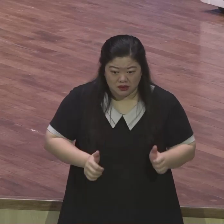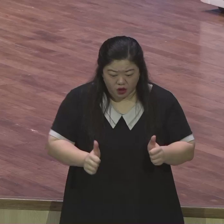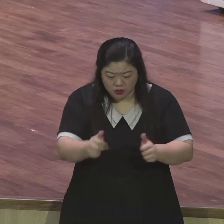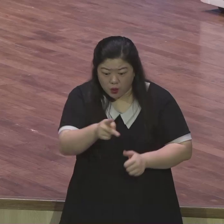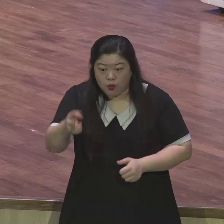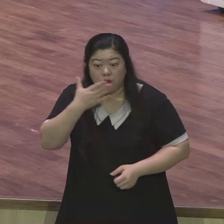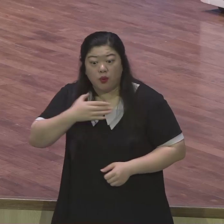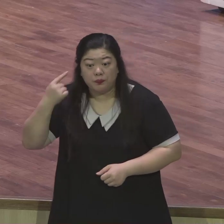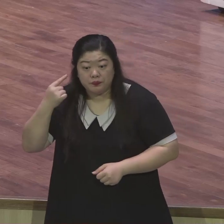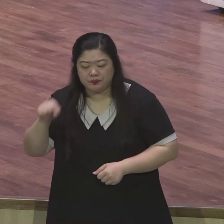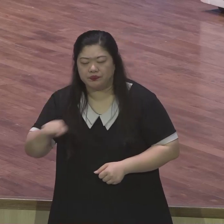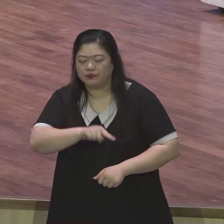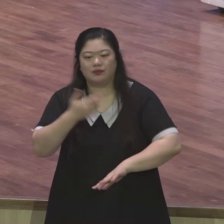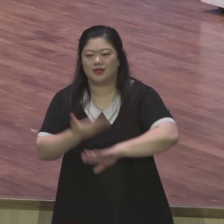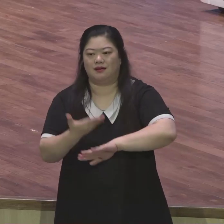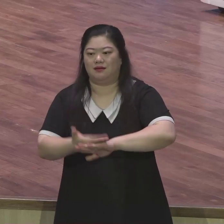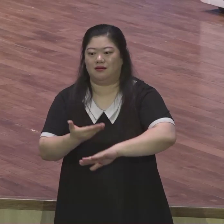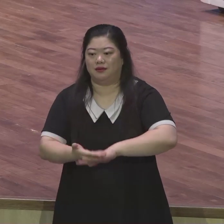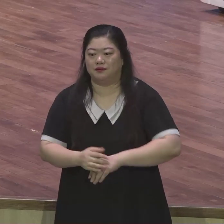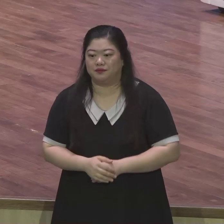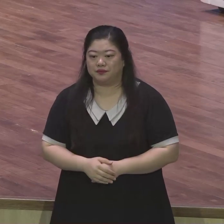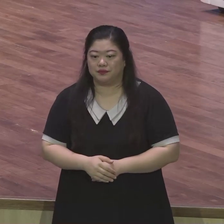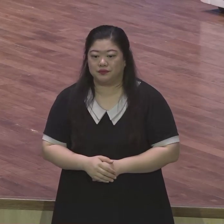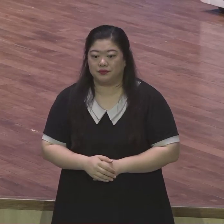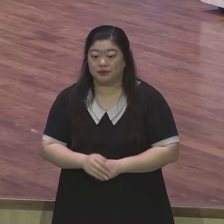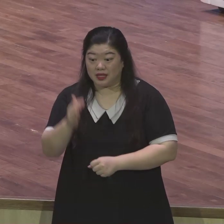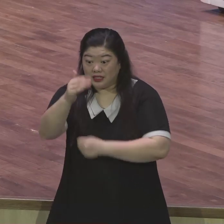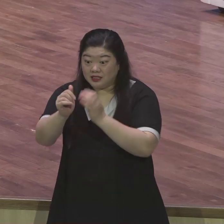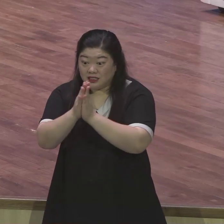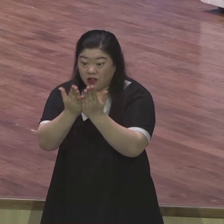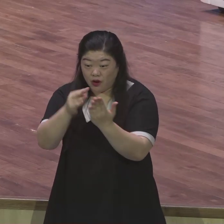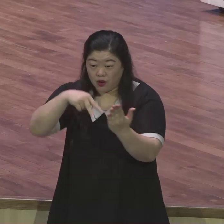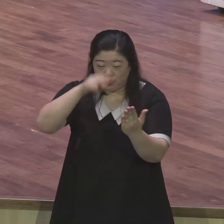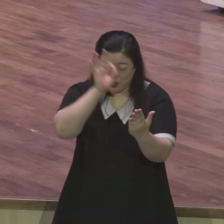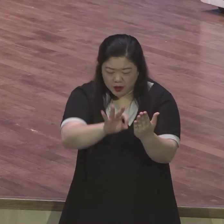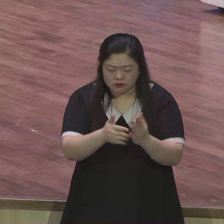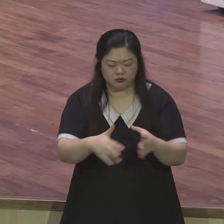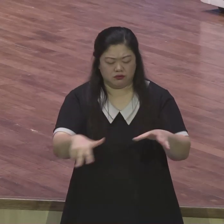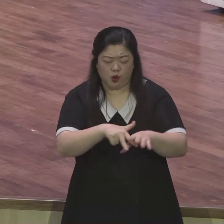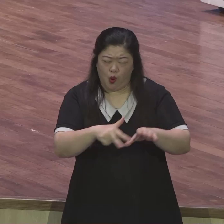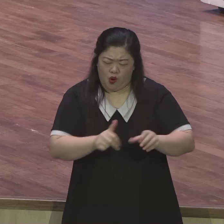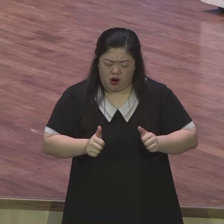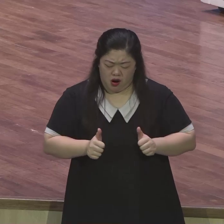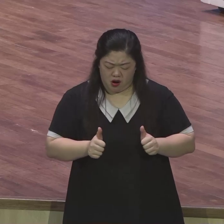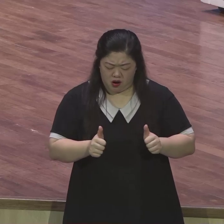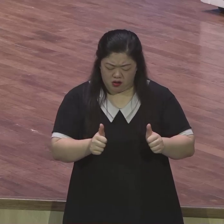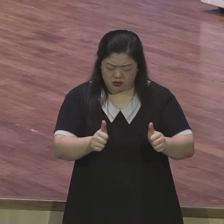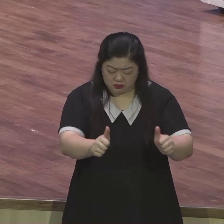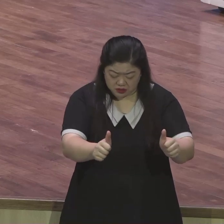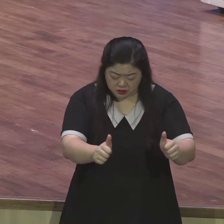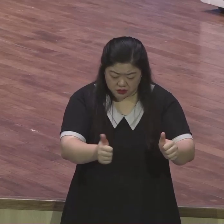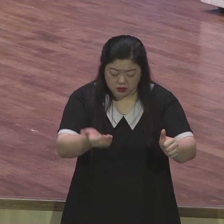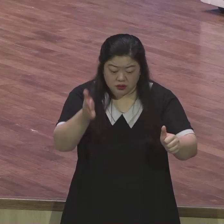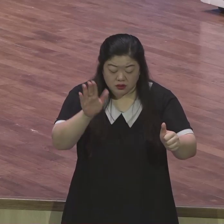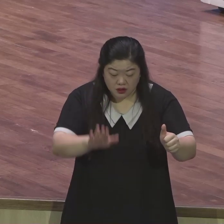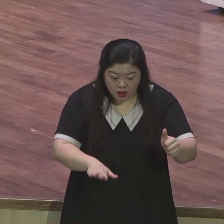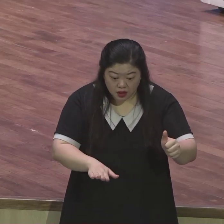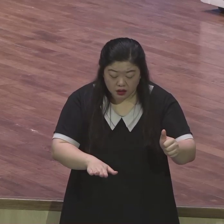성경에서도 종교적 믿음만 가지고 살다가 실패한 인물들이 많이 나옵니다 대표적으로 가인, 이스마엘, 에서 같은